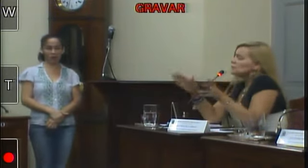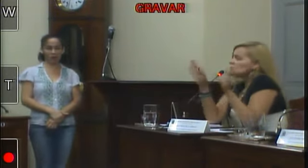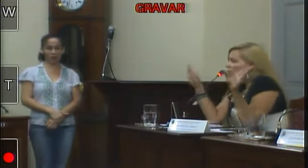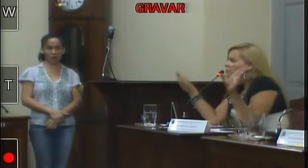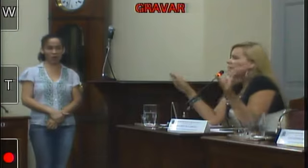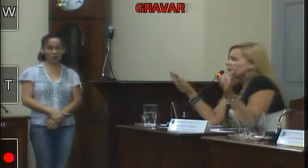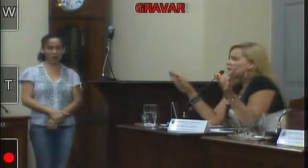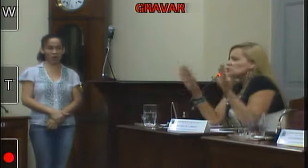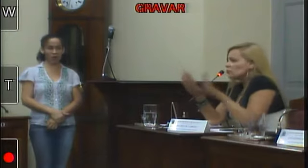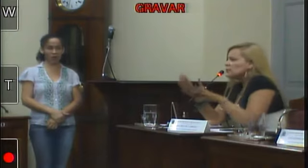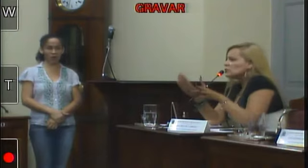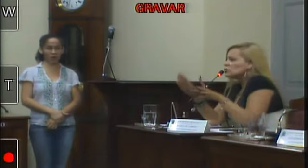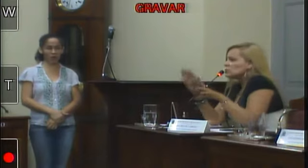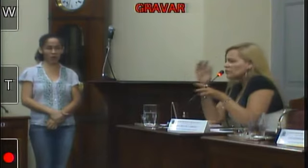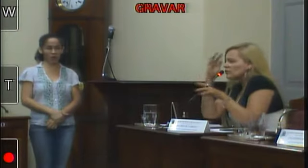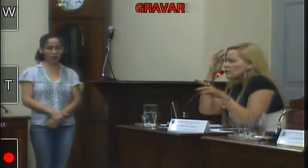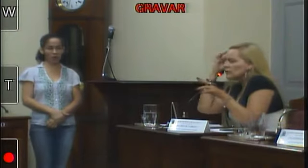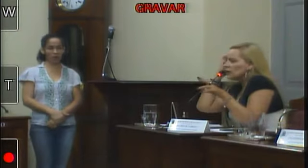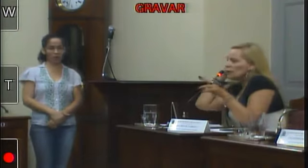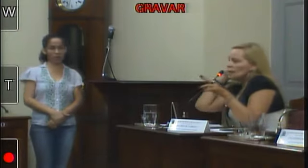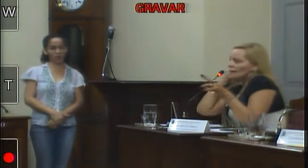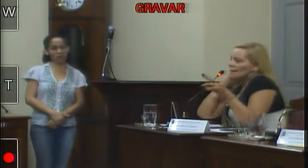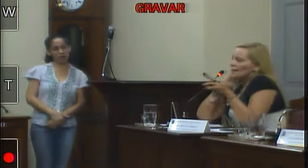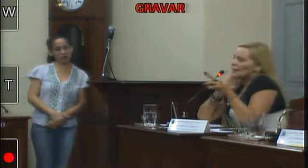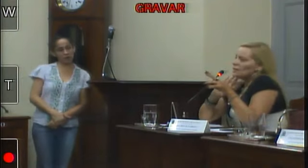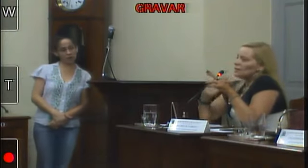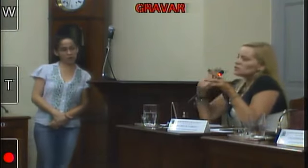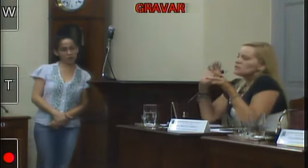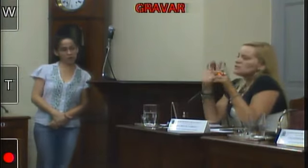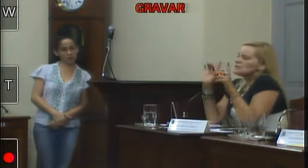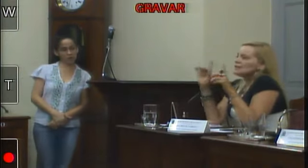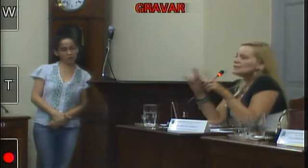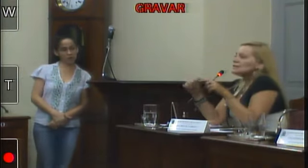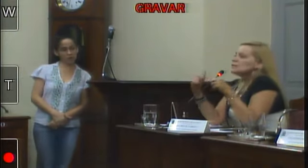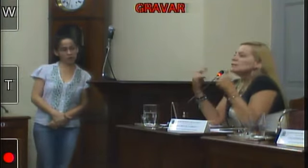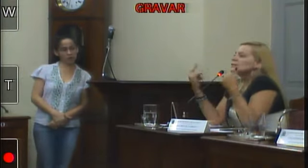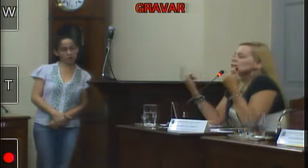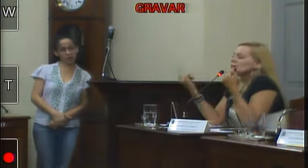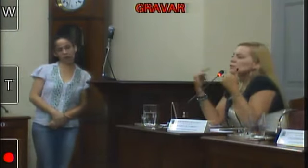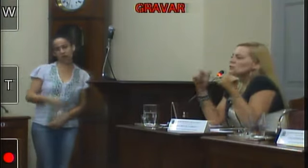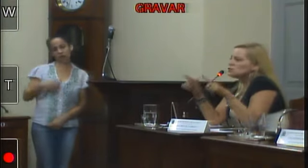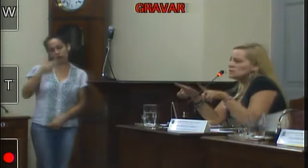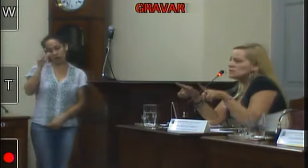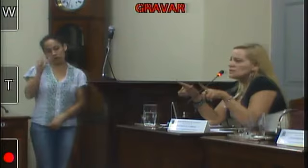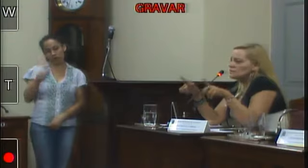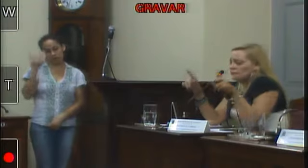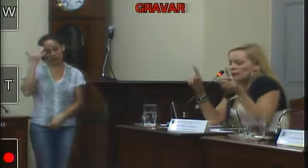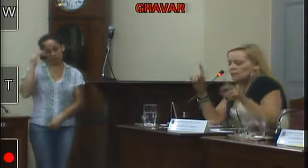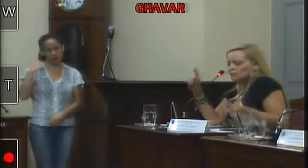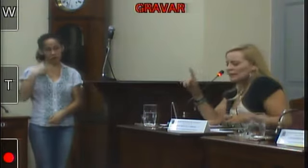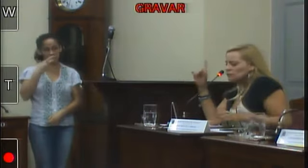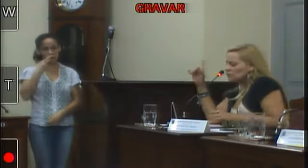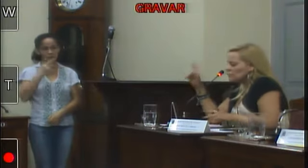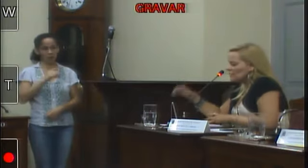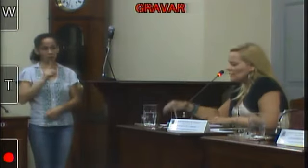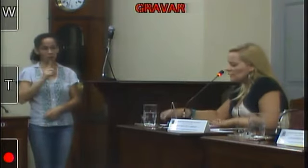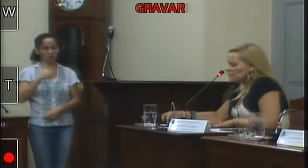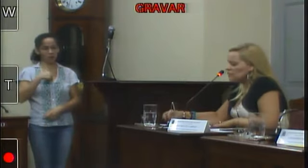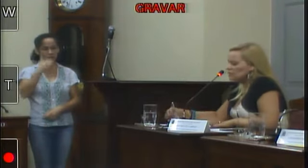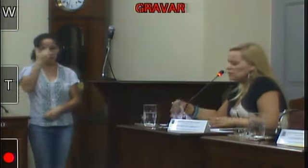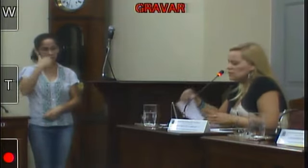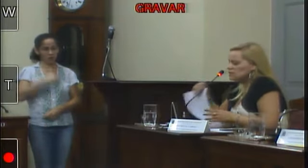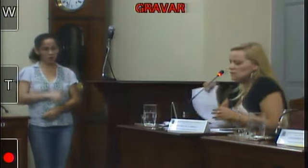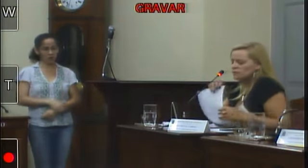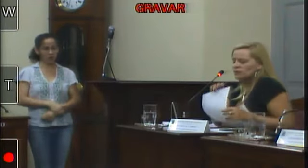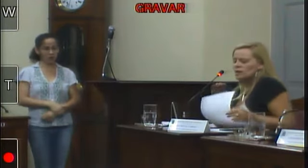respondendo sem eu ter falado só um minutinho por favor eu acho que vossa excelência não entendeu o que eu disse momento nenhum aqui